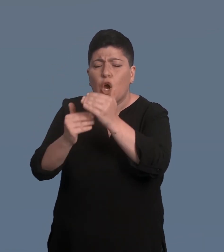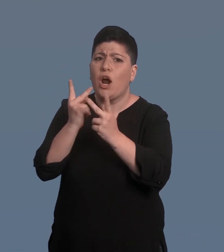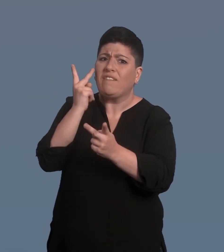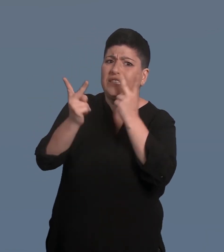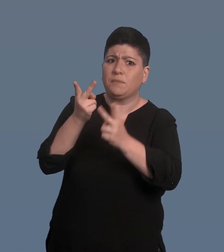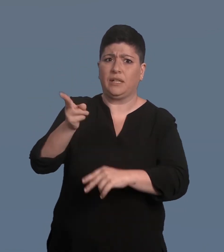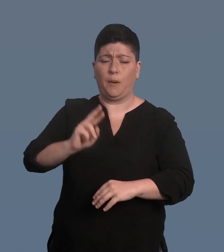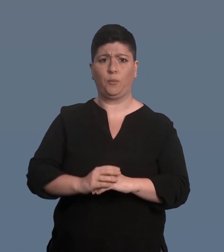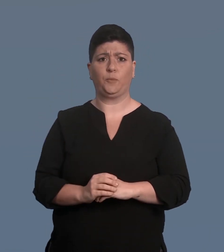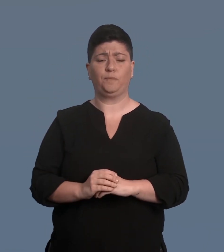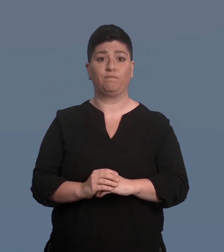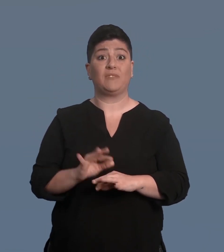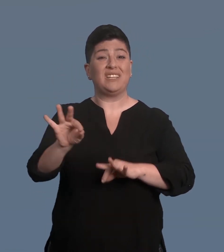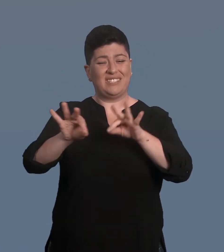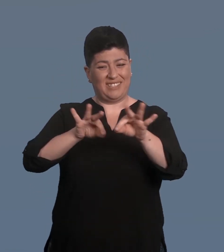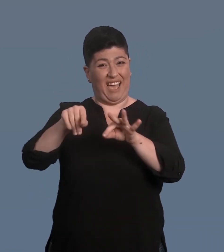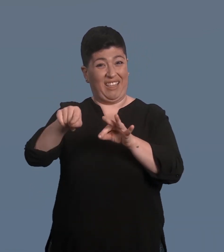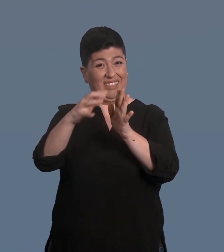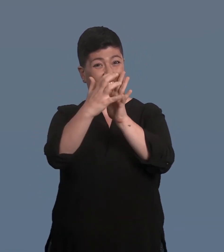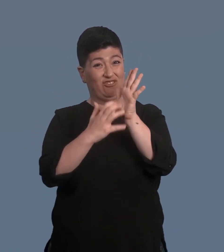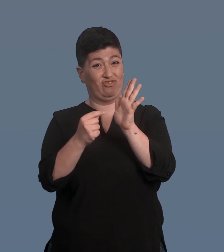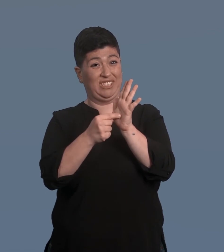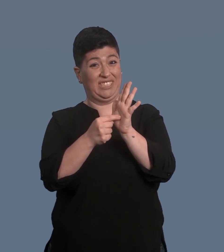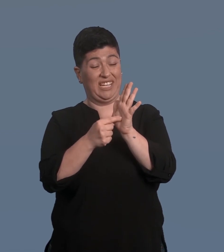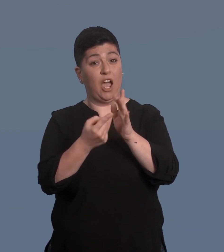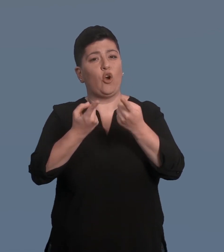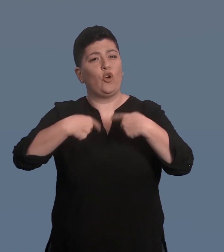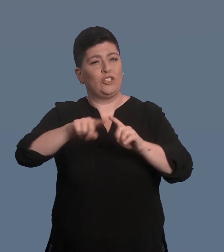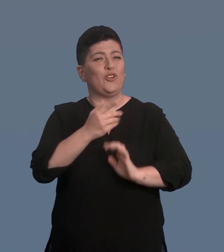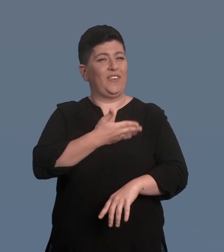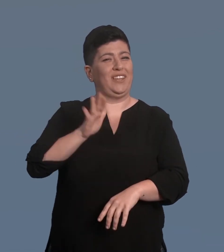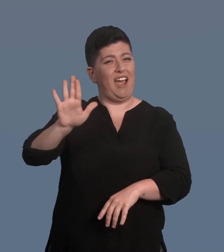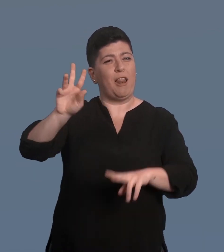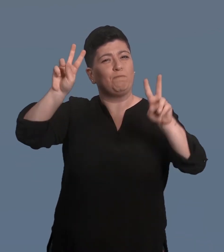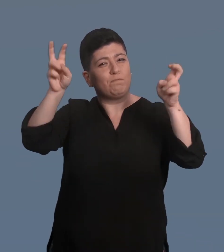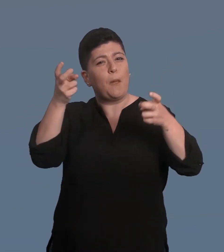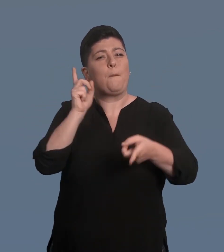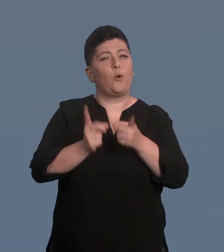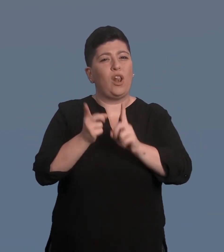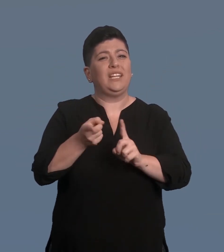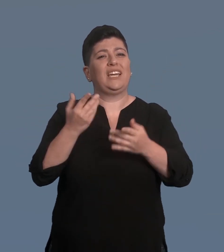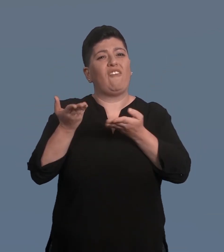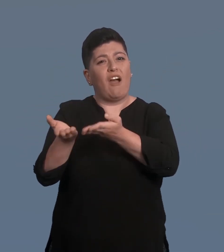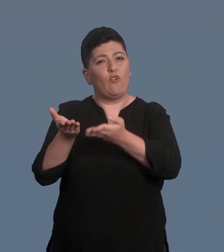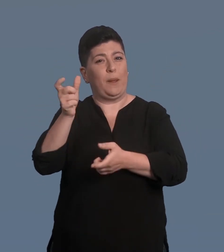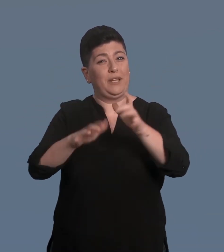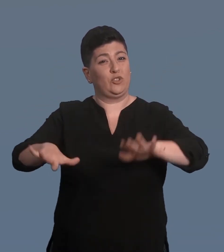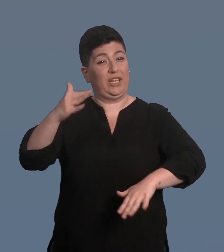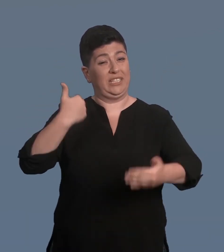resi più visibili. Il rapporto del Consiglio federale sulla politica in favore delle persone disabili costituisce un quadro adeguato